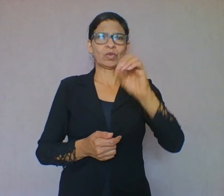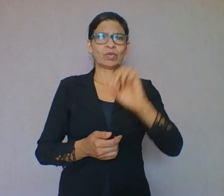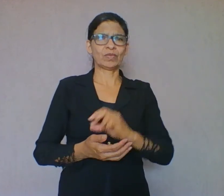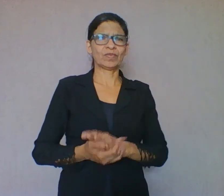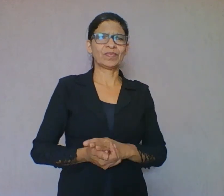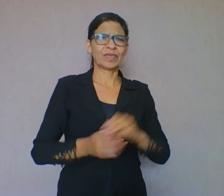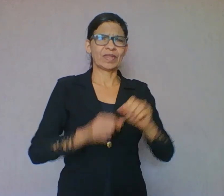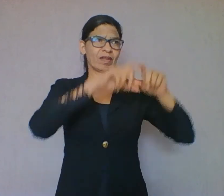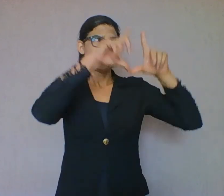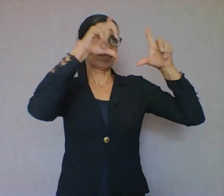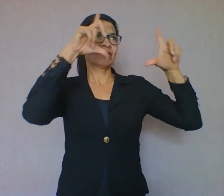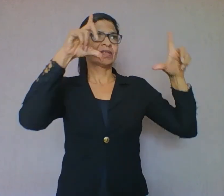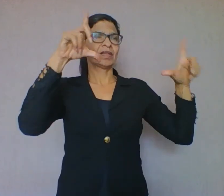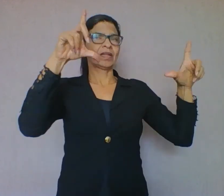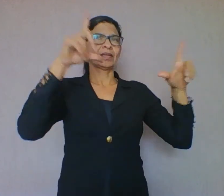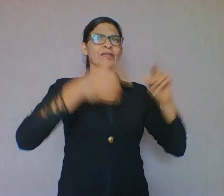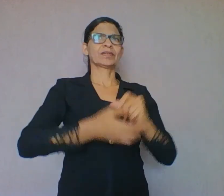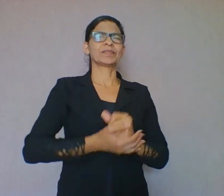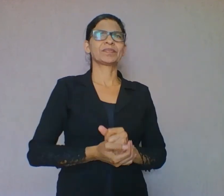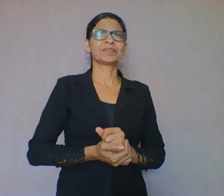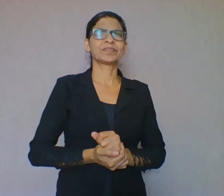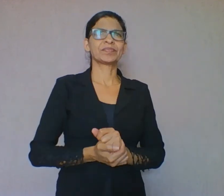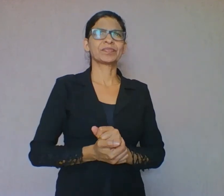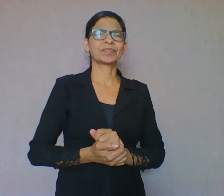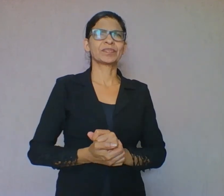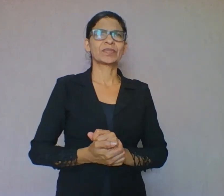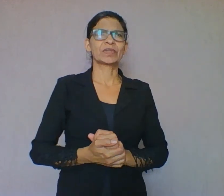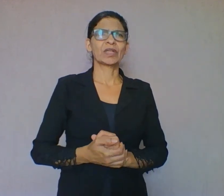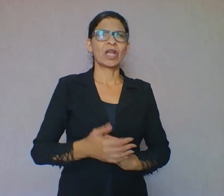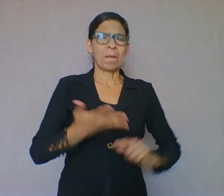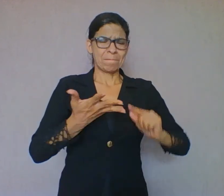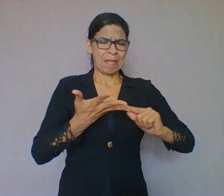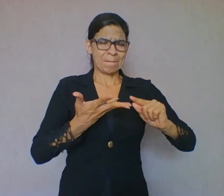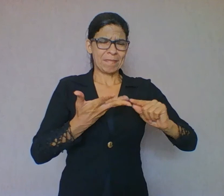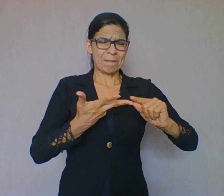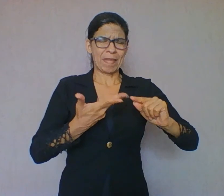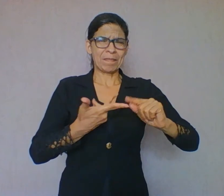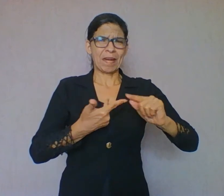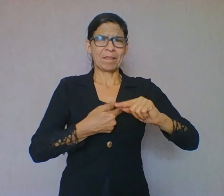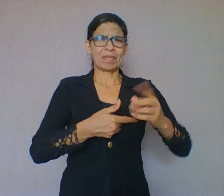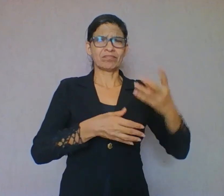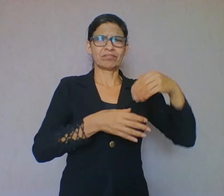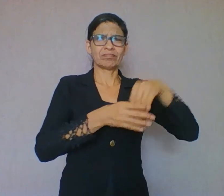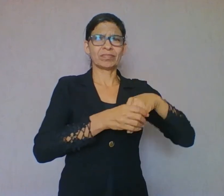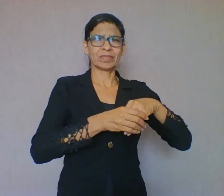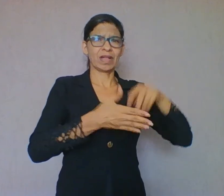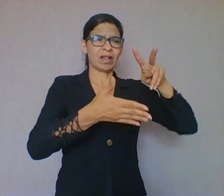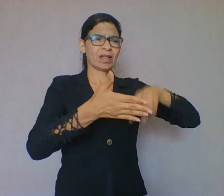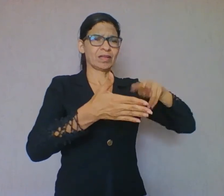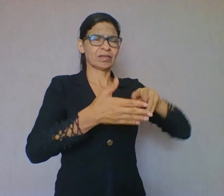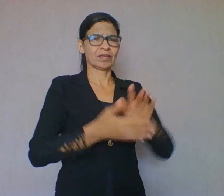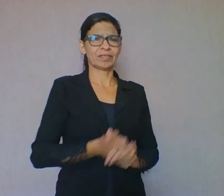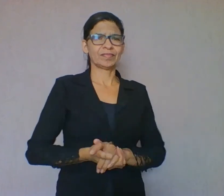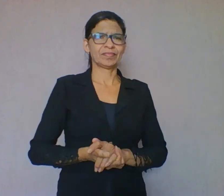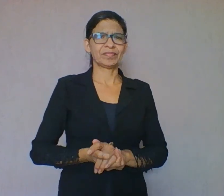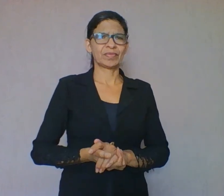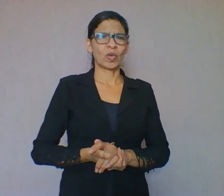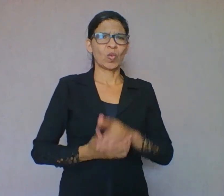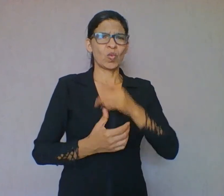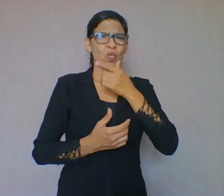assim, nove formas de estimular a leitura. Faça como Ziraldo, incentive seu filho a ler sempre. Tudo,